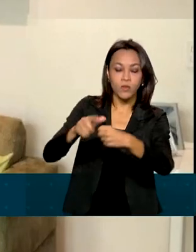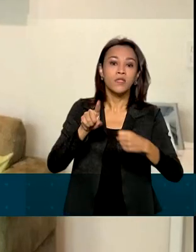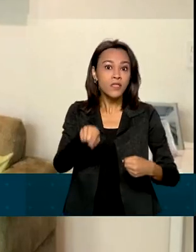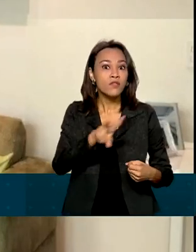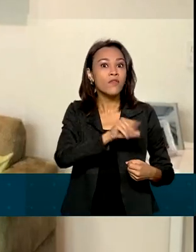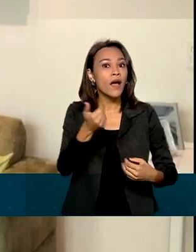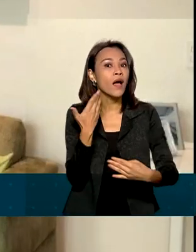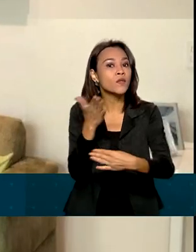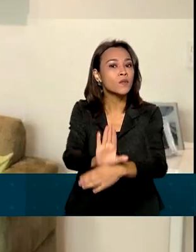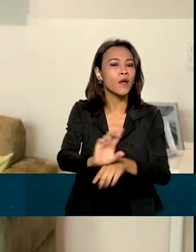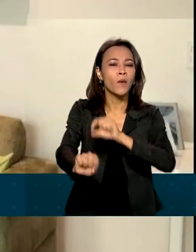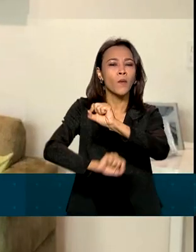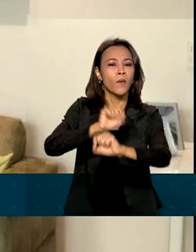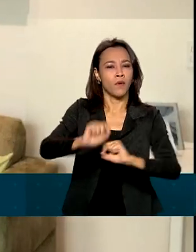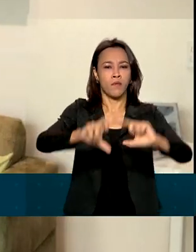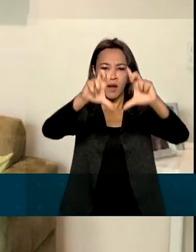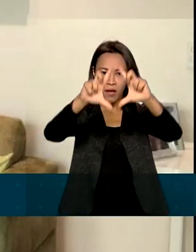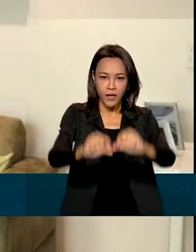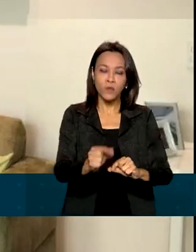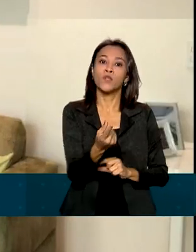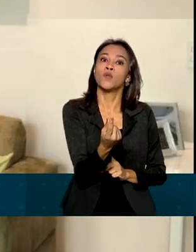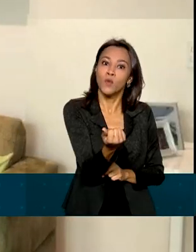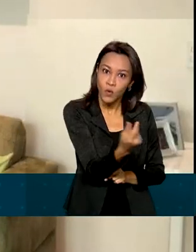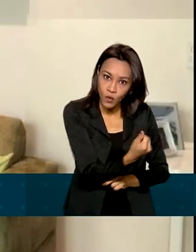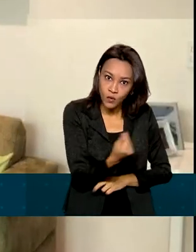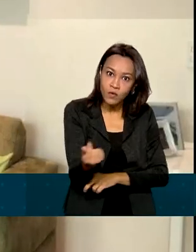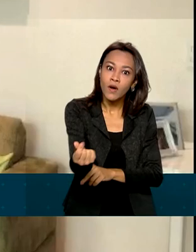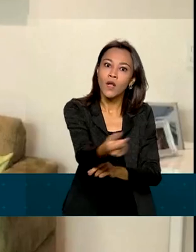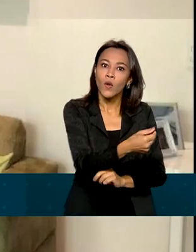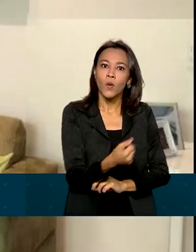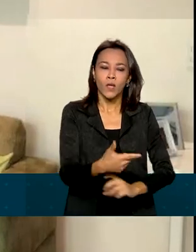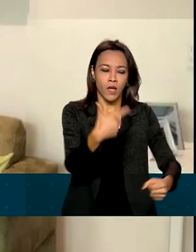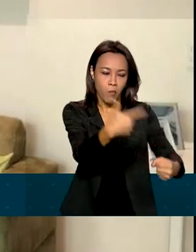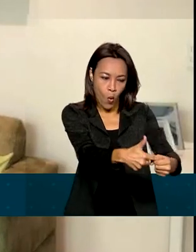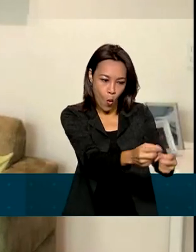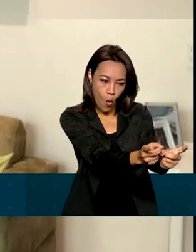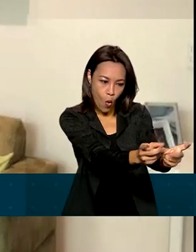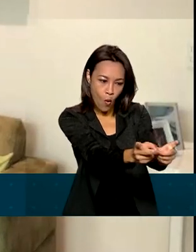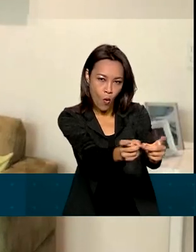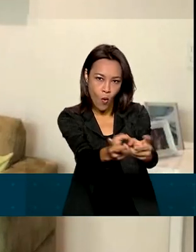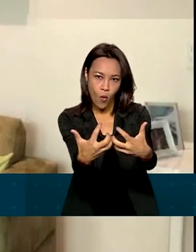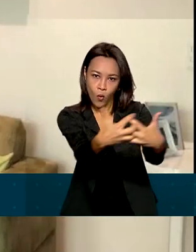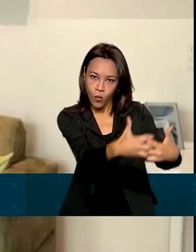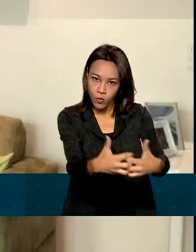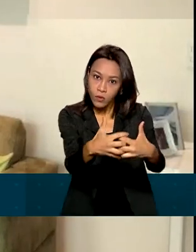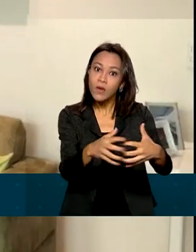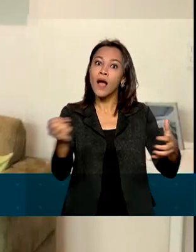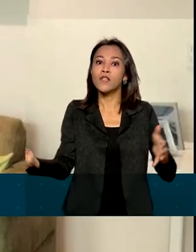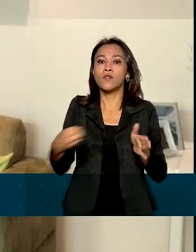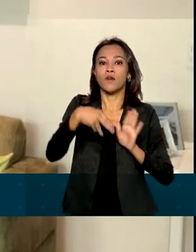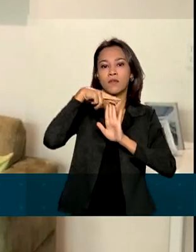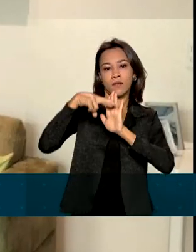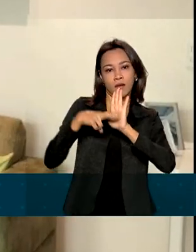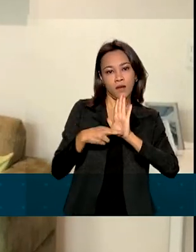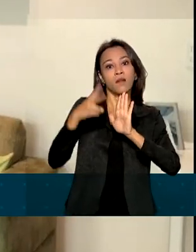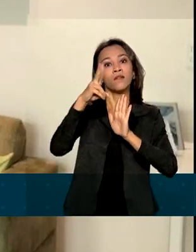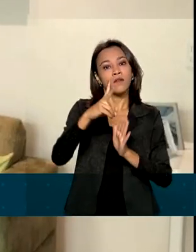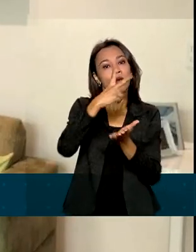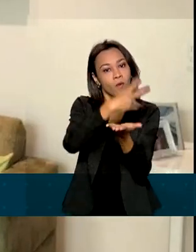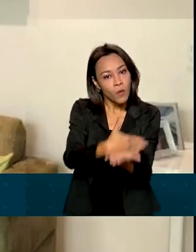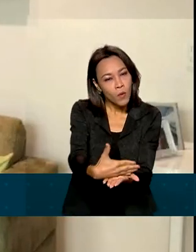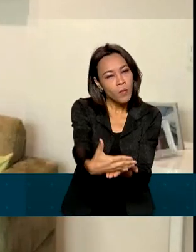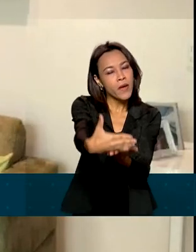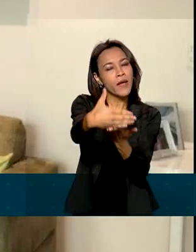pode contribuir para a redução dos valores praticados nas bombas de combustíveis. As novas regras entram em vigor